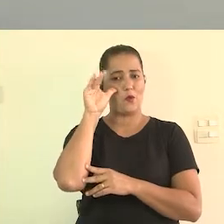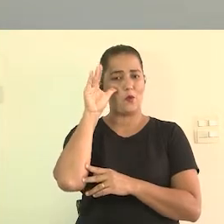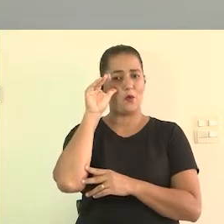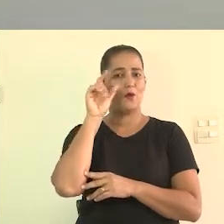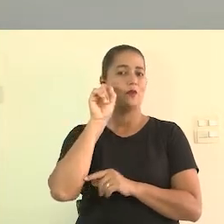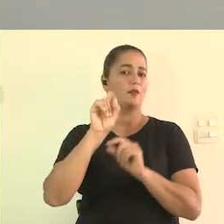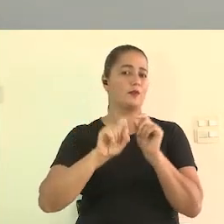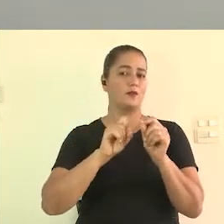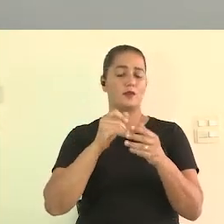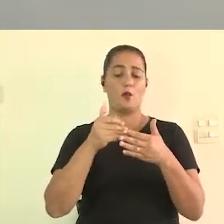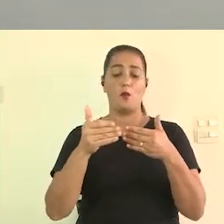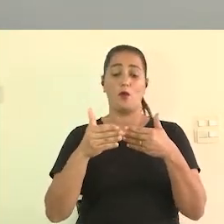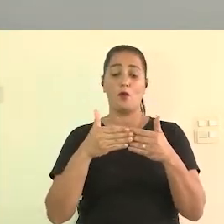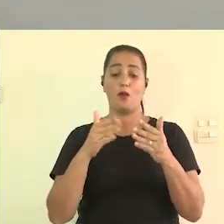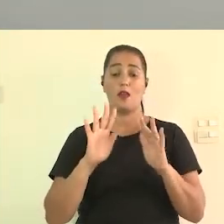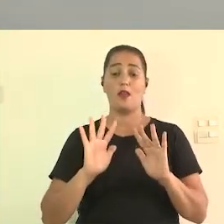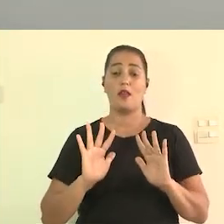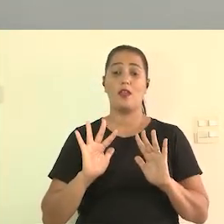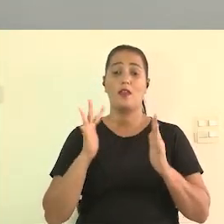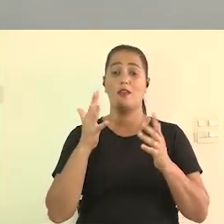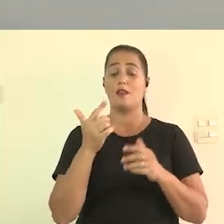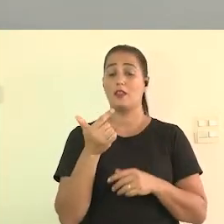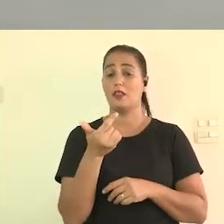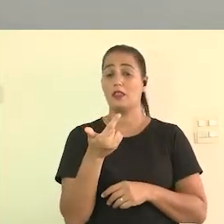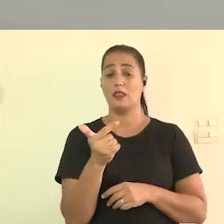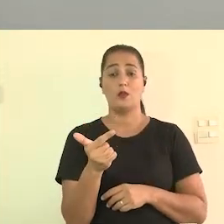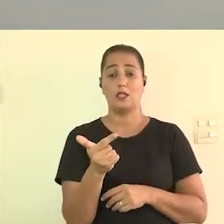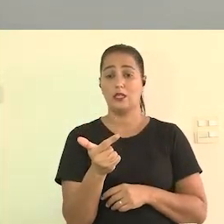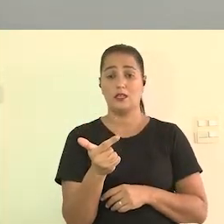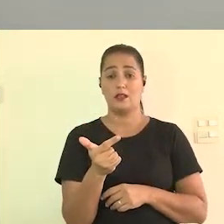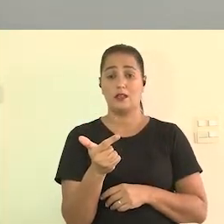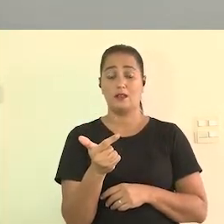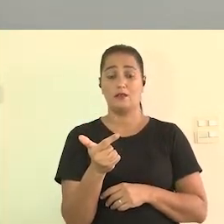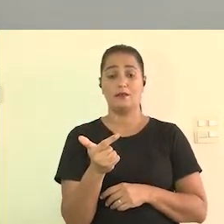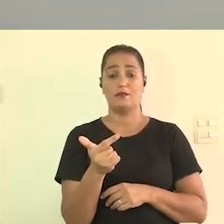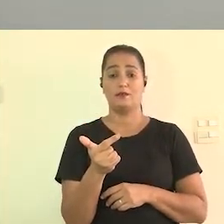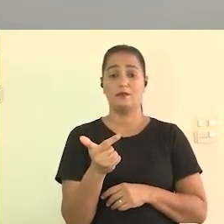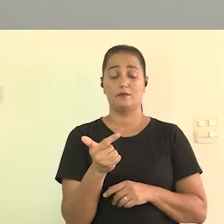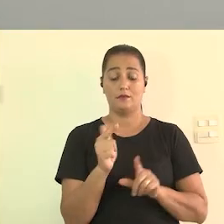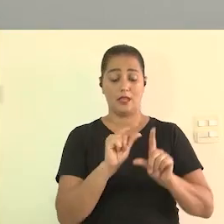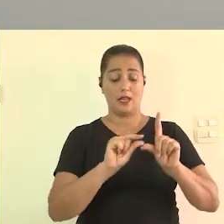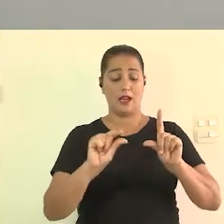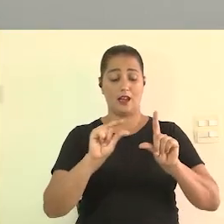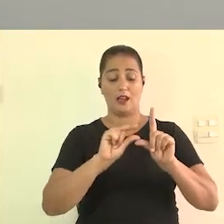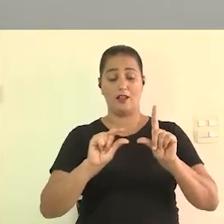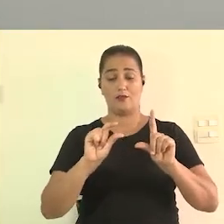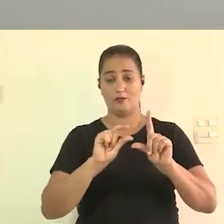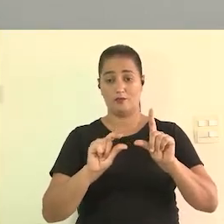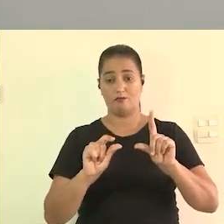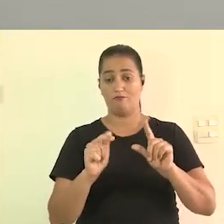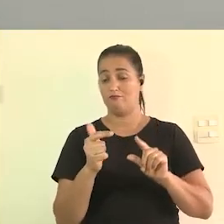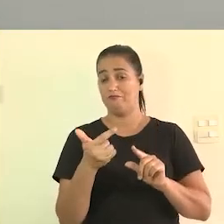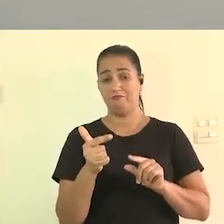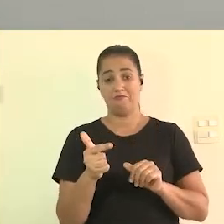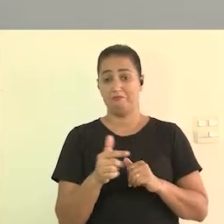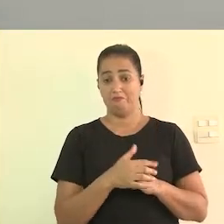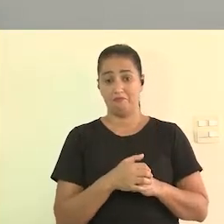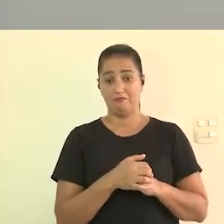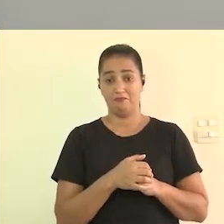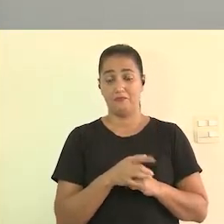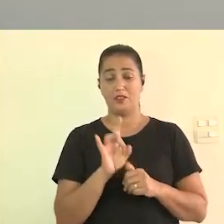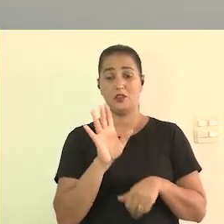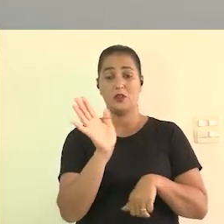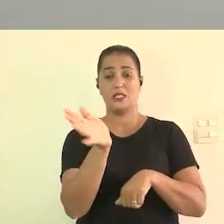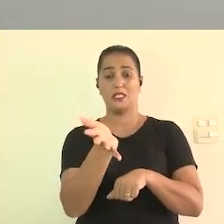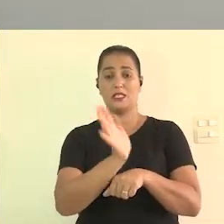é que qualquer evento que eu vou não existe a Legenda não existe a Legenda só